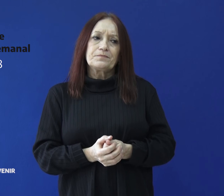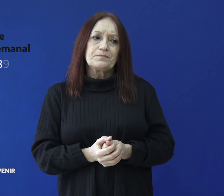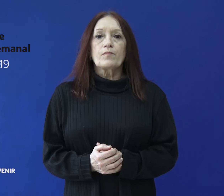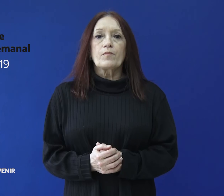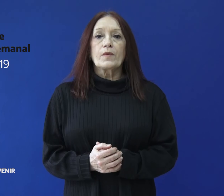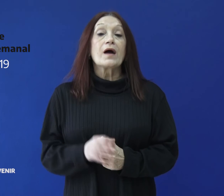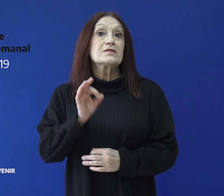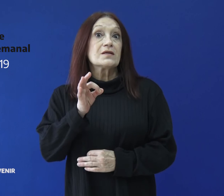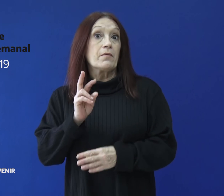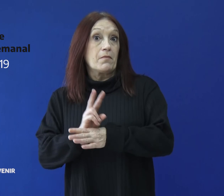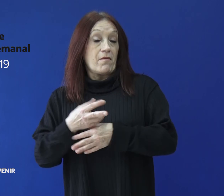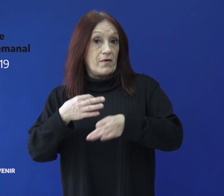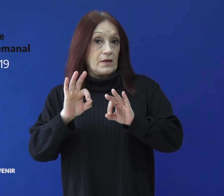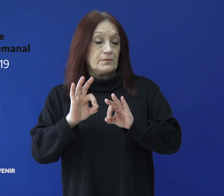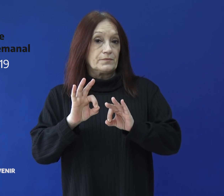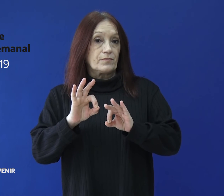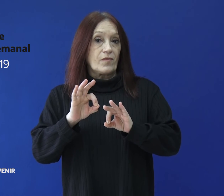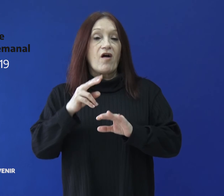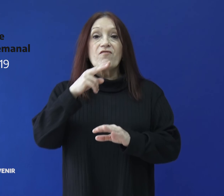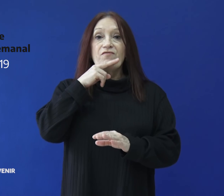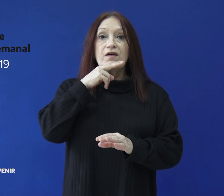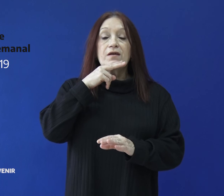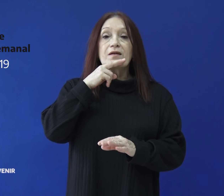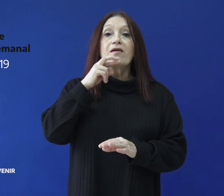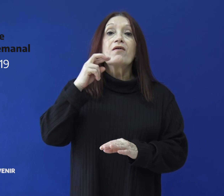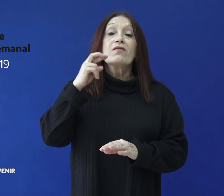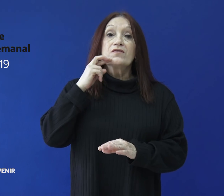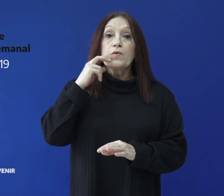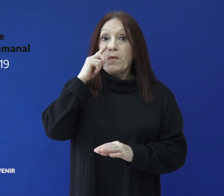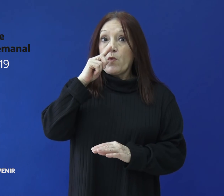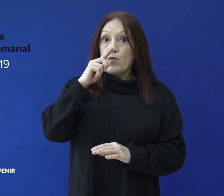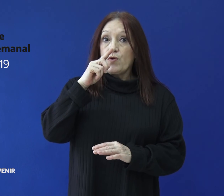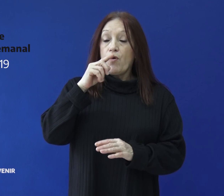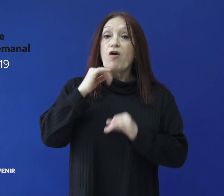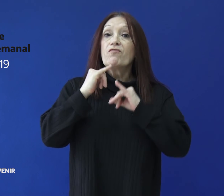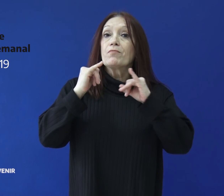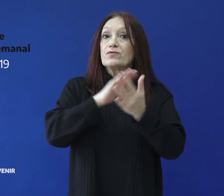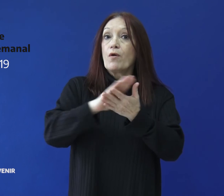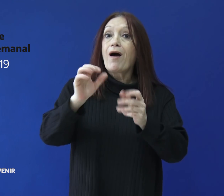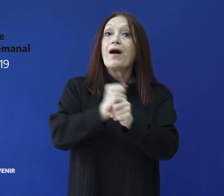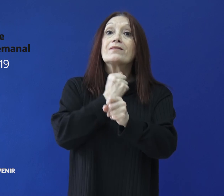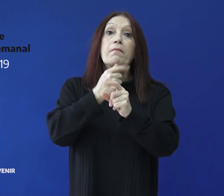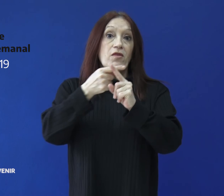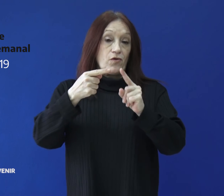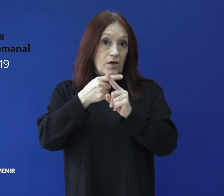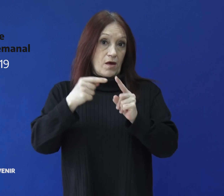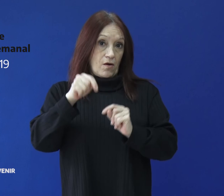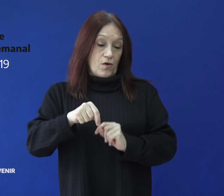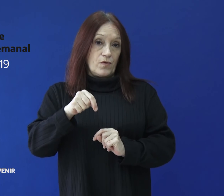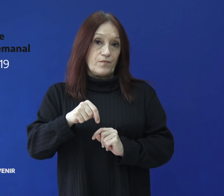Saber para Prevenir Viernes 19 de junio Actualización 12 horas El Ministerio